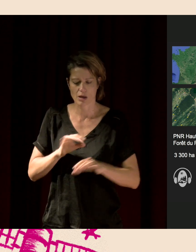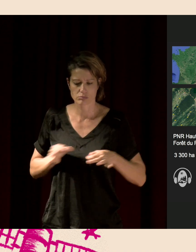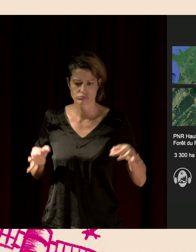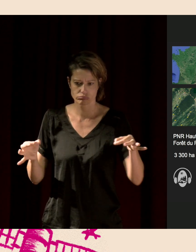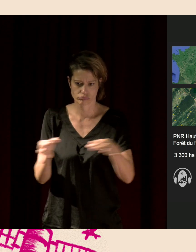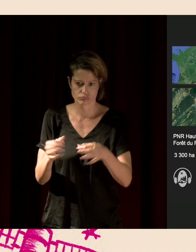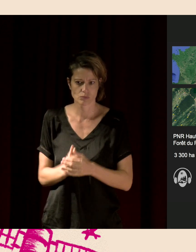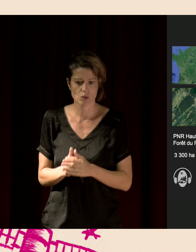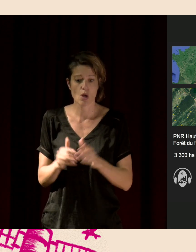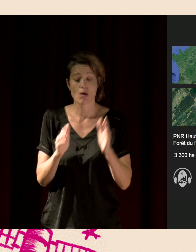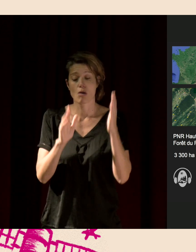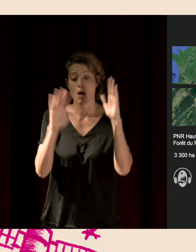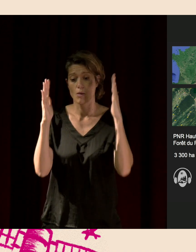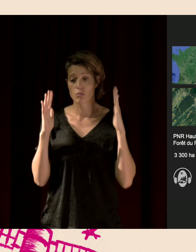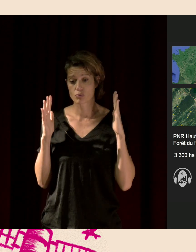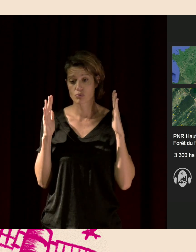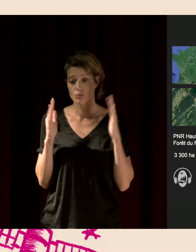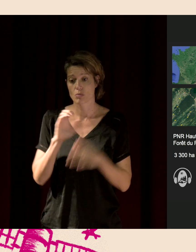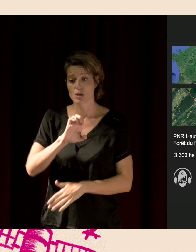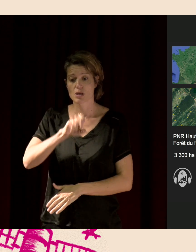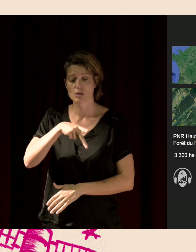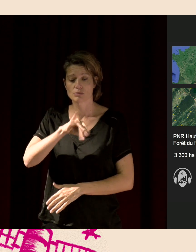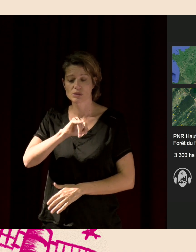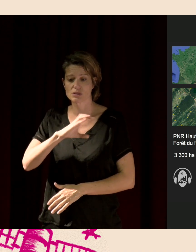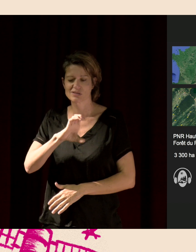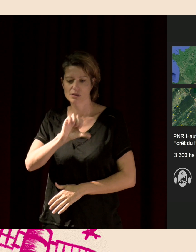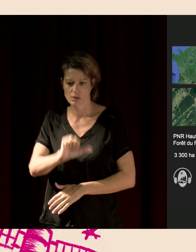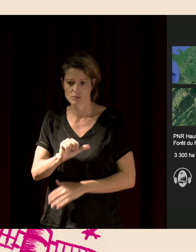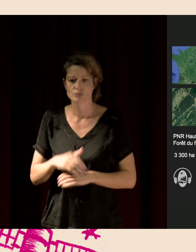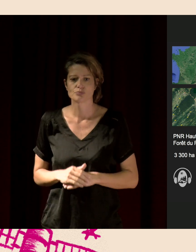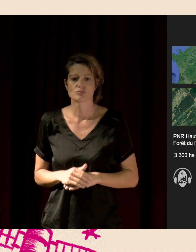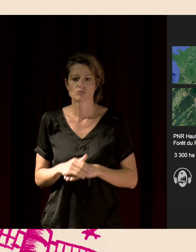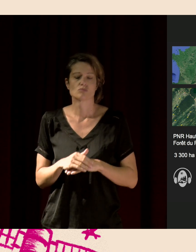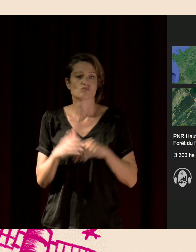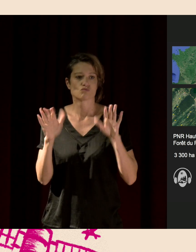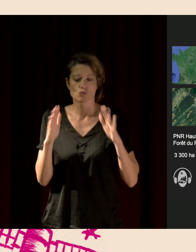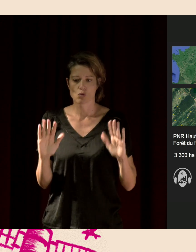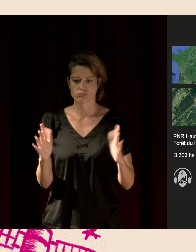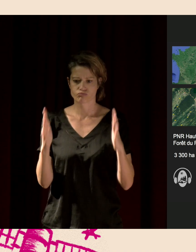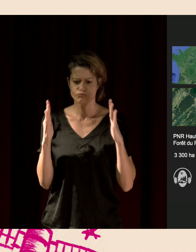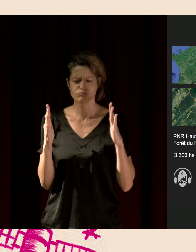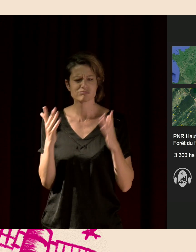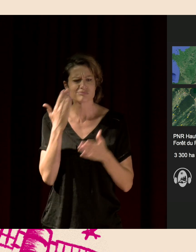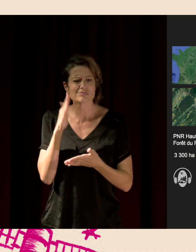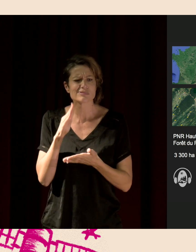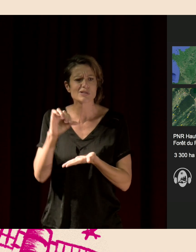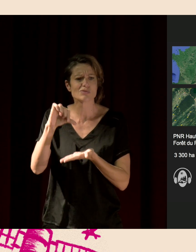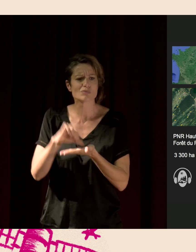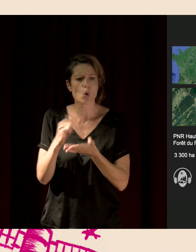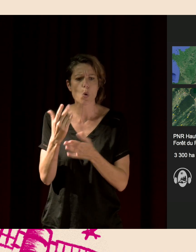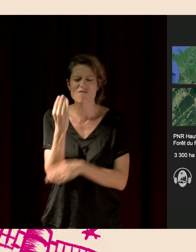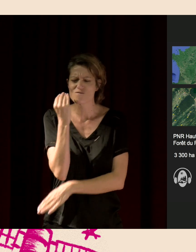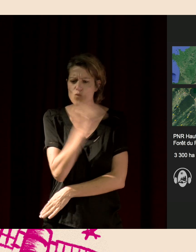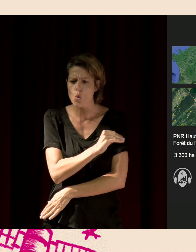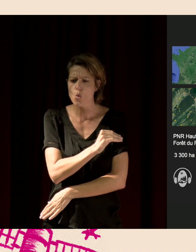par des épicéas, donc une seule espèce d'arbre, de conifères. Et c'est un endroit très froid. Vous savez, on est près de Moult, qui est